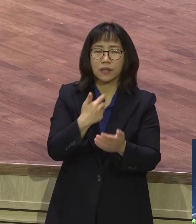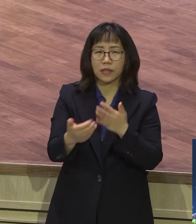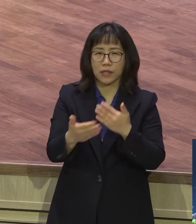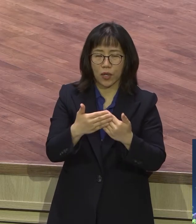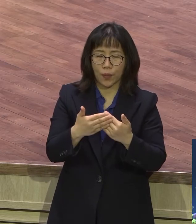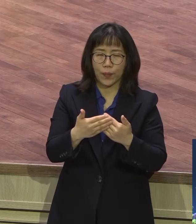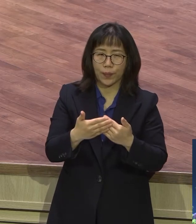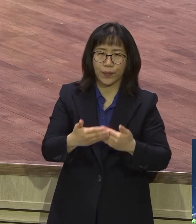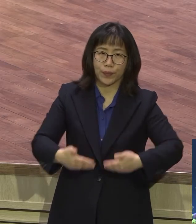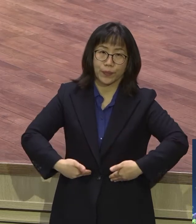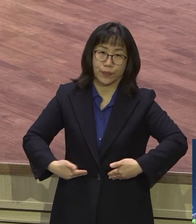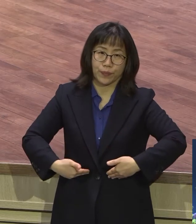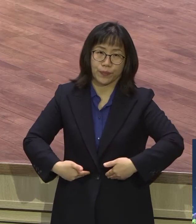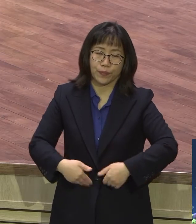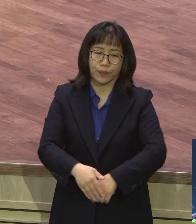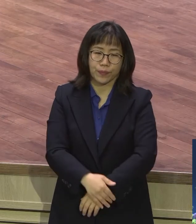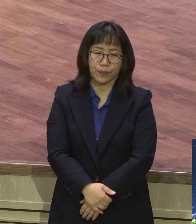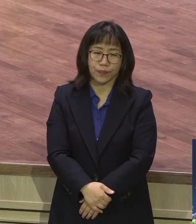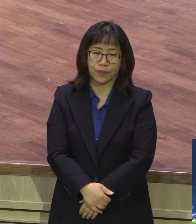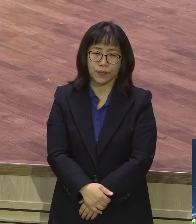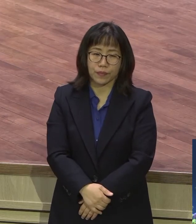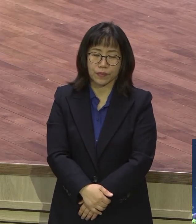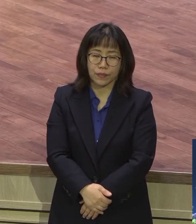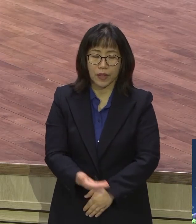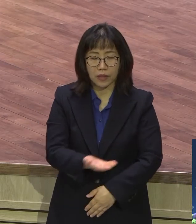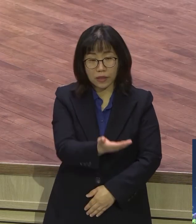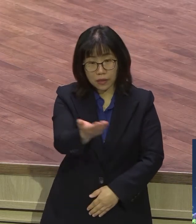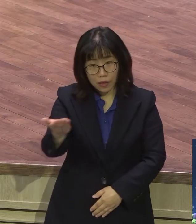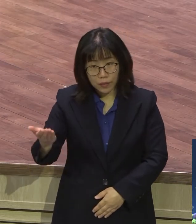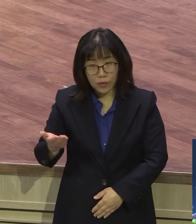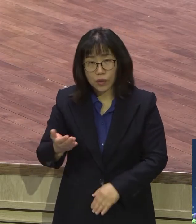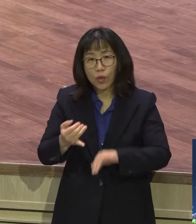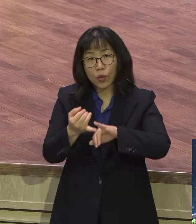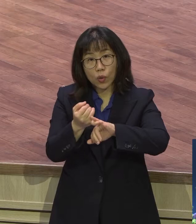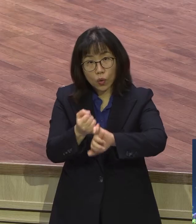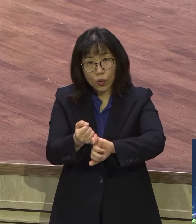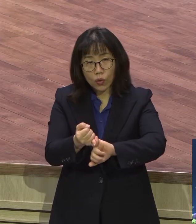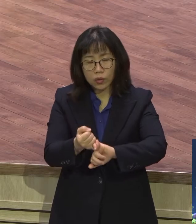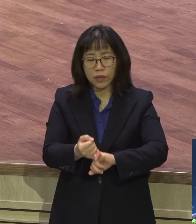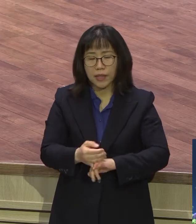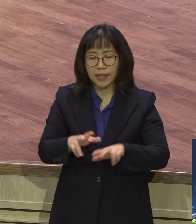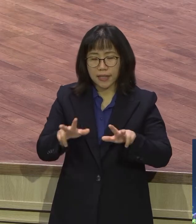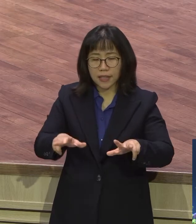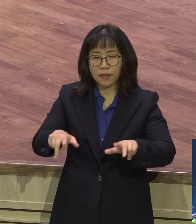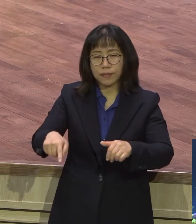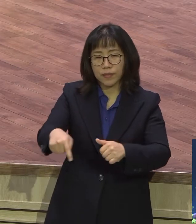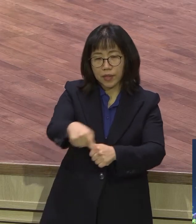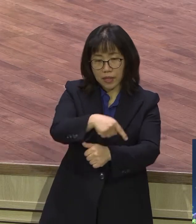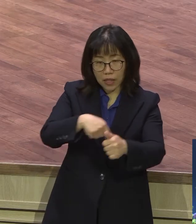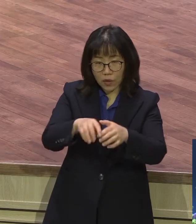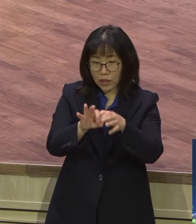영계자 성도들 어떤 상황 속에서도 예수 그리스도를 통해 주어진